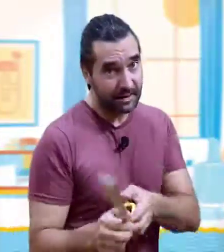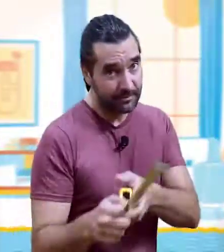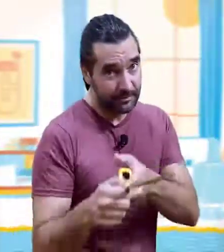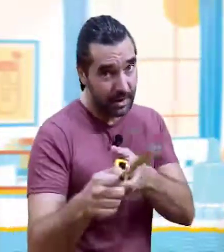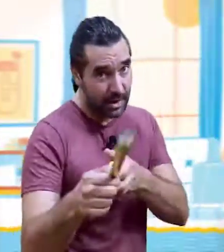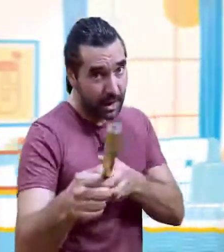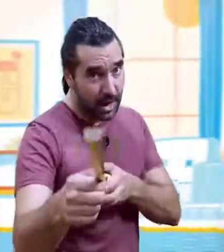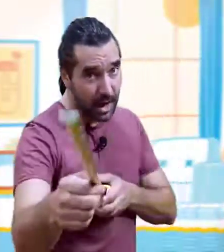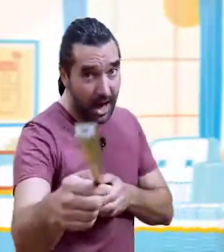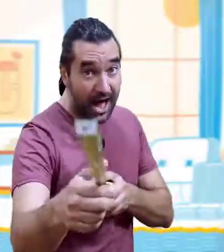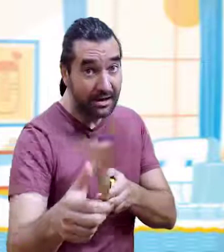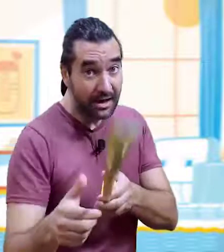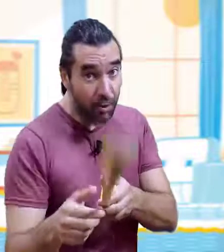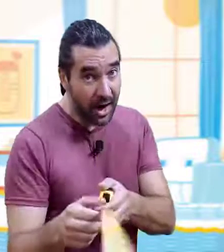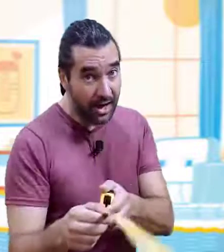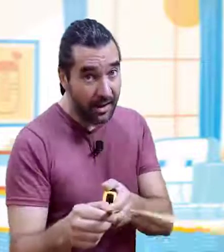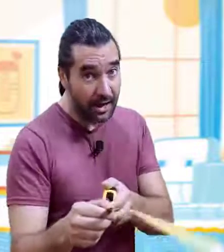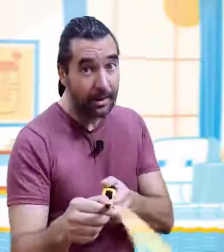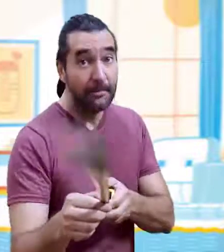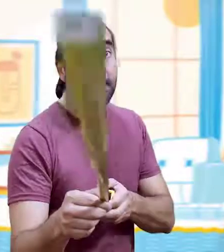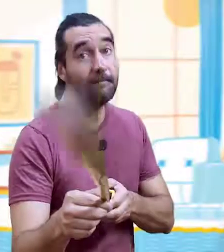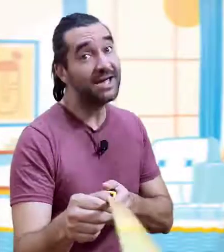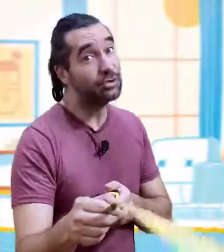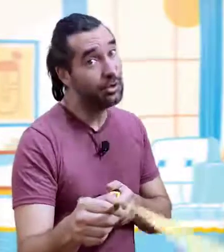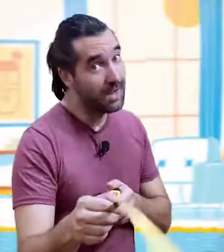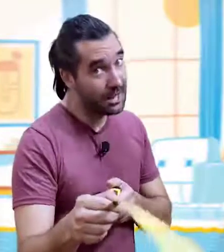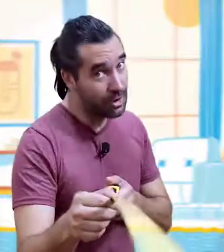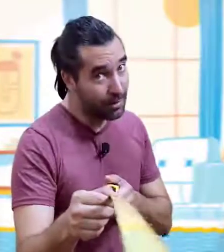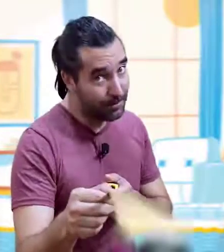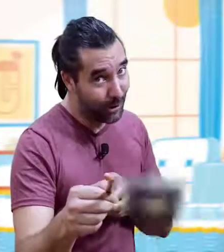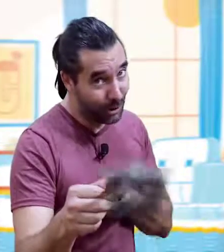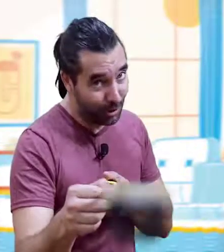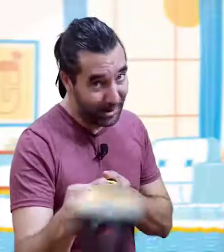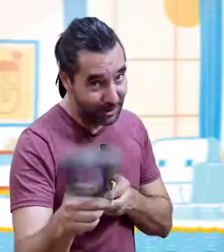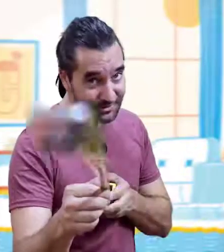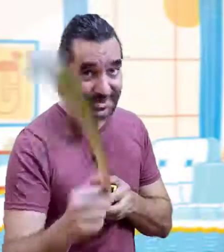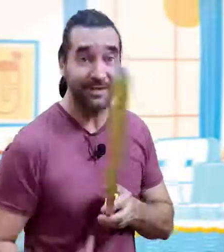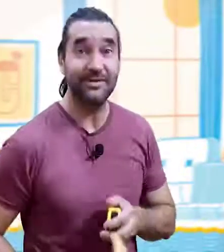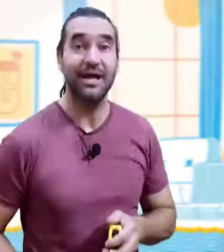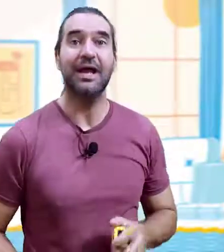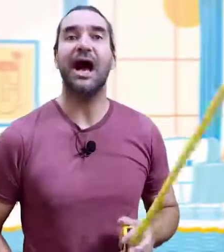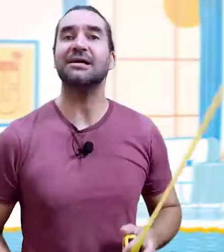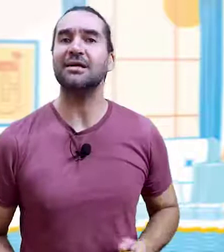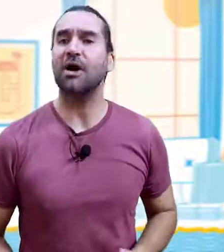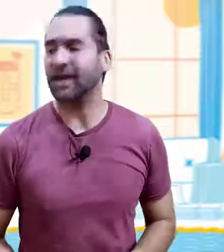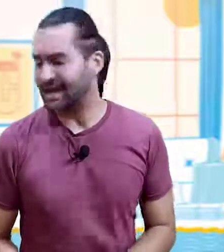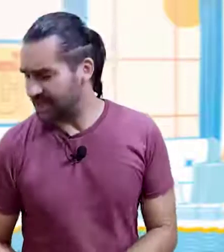adecuada, metro y medio por lo menos, ¿sí? Así que ahora que ya